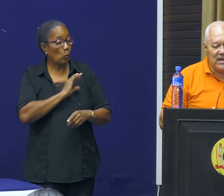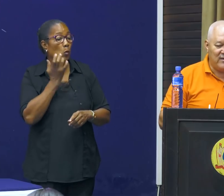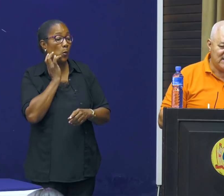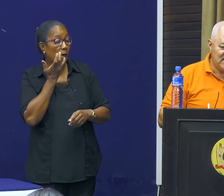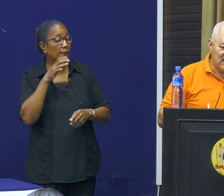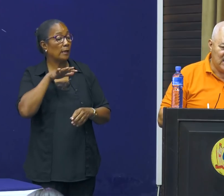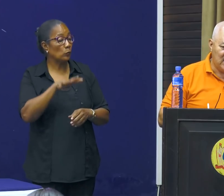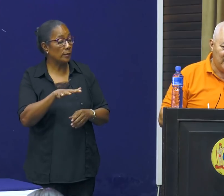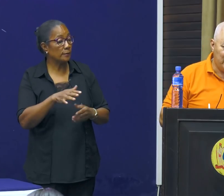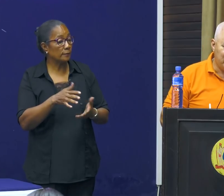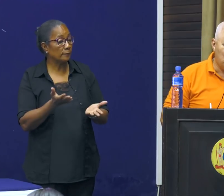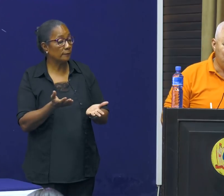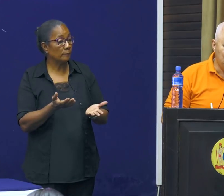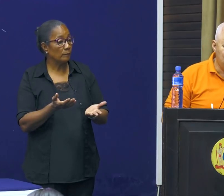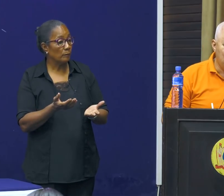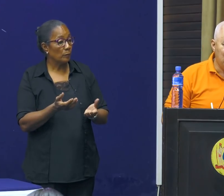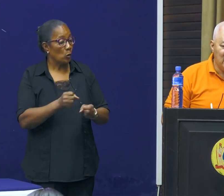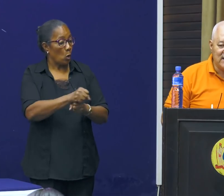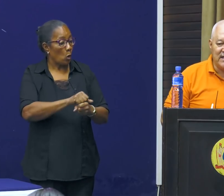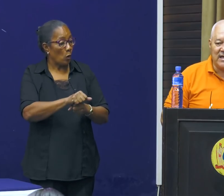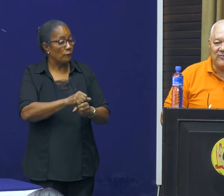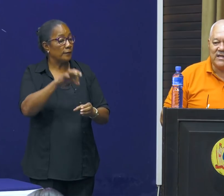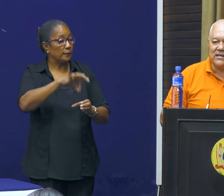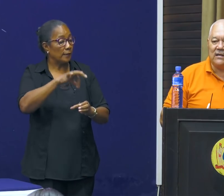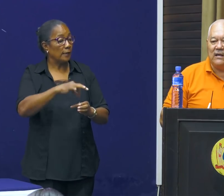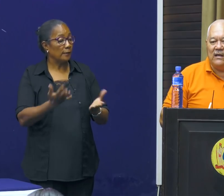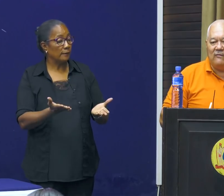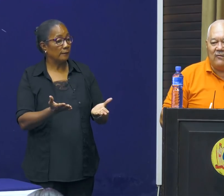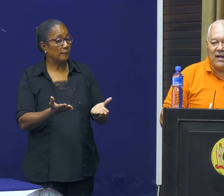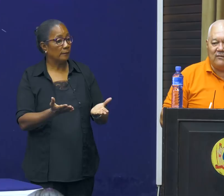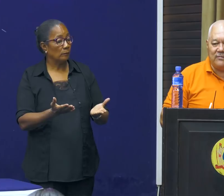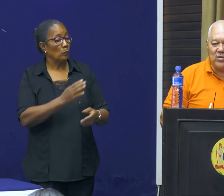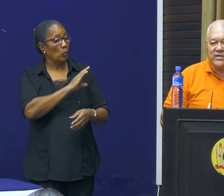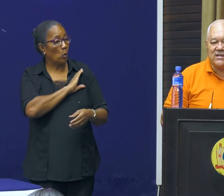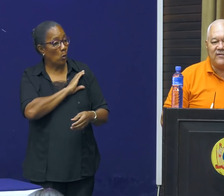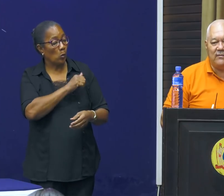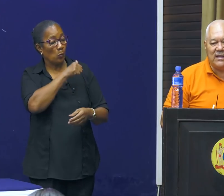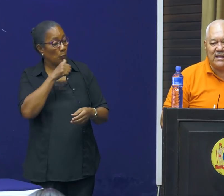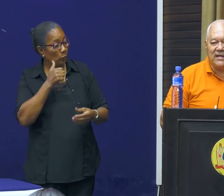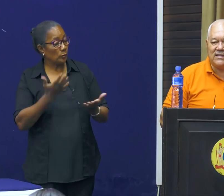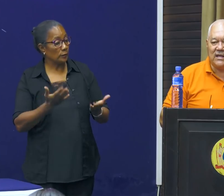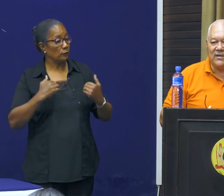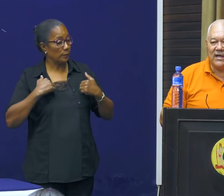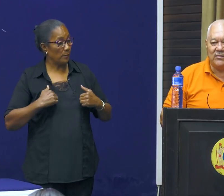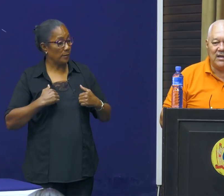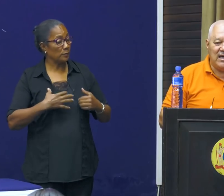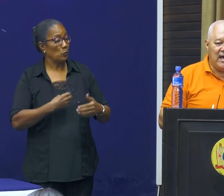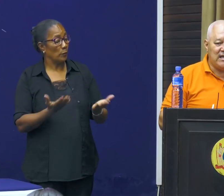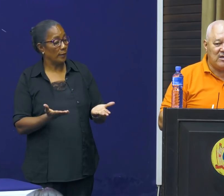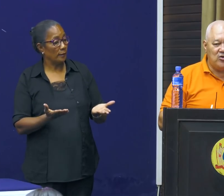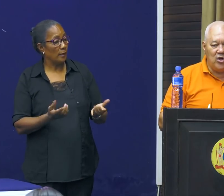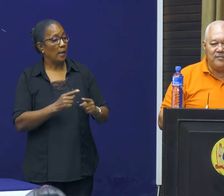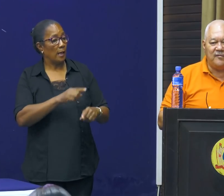aanwezig, er was koffie, thee, et cetera aanwezig. Er waren wat broodjes voor de mensen, indien ze dat wilden hebben.